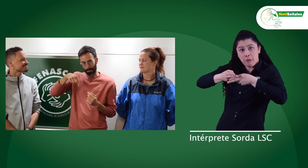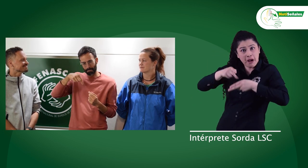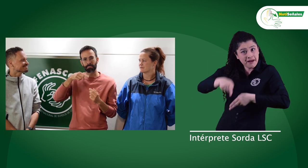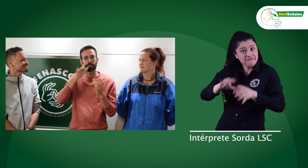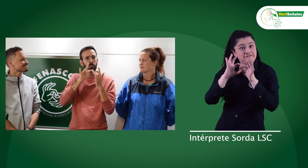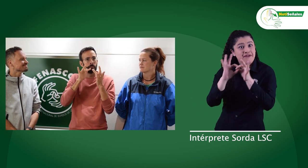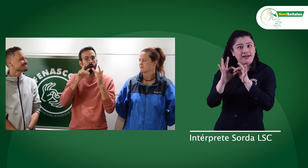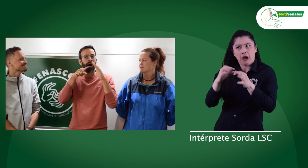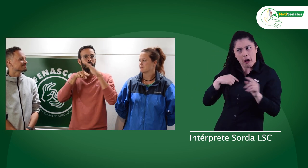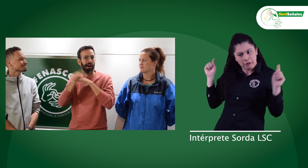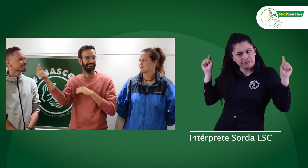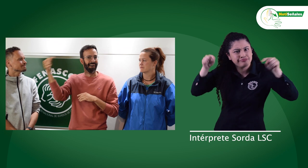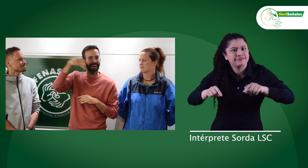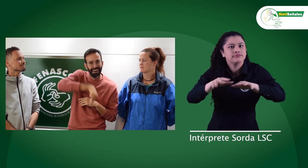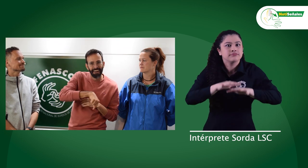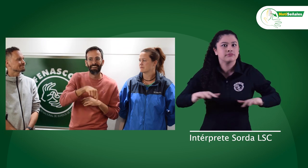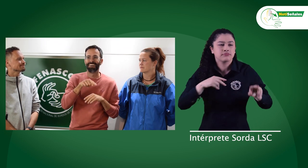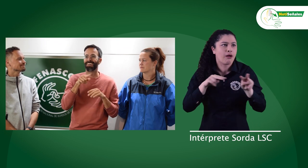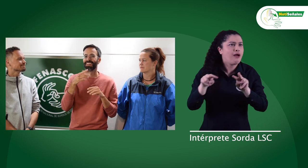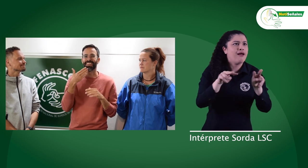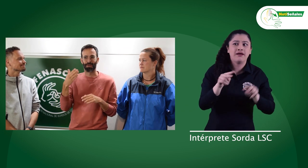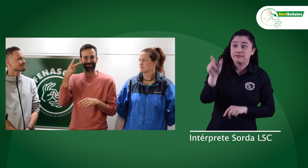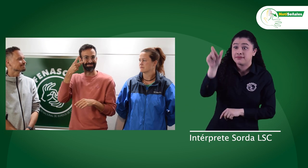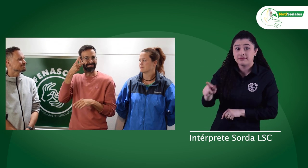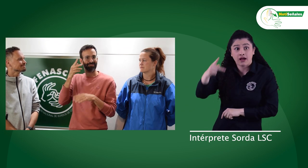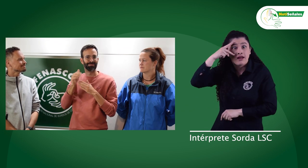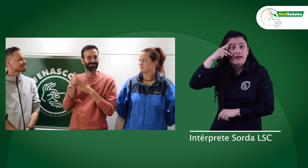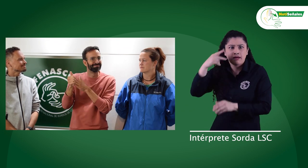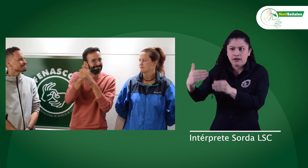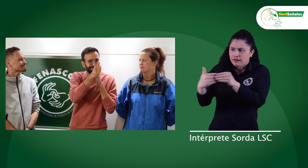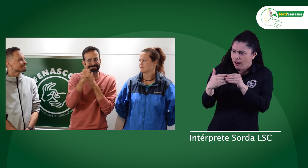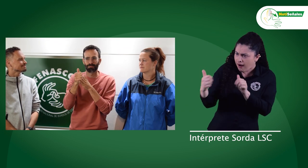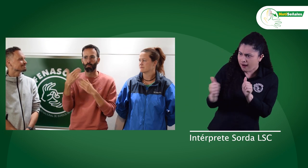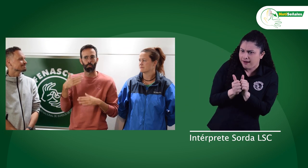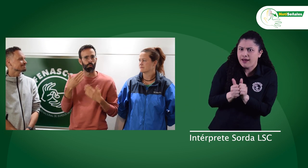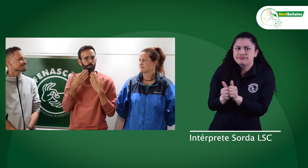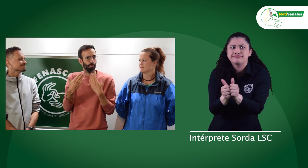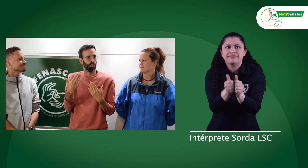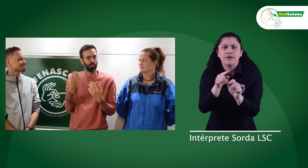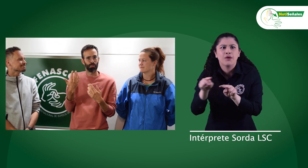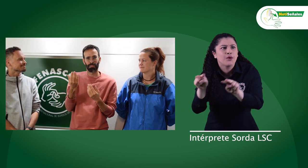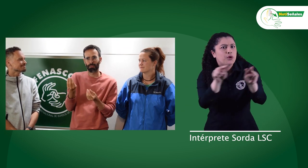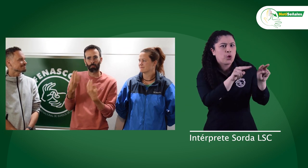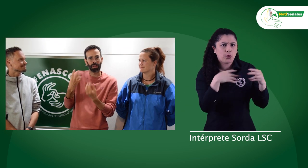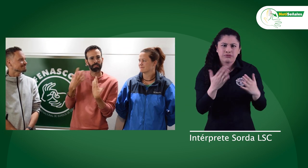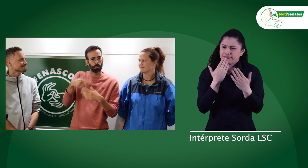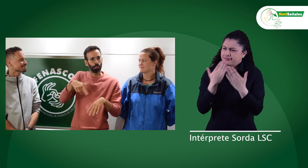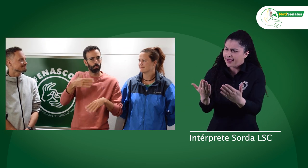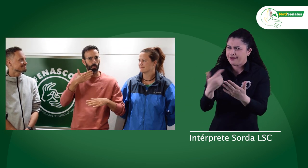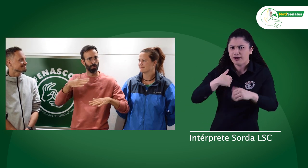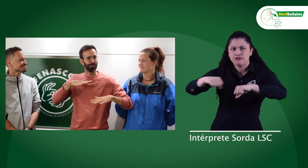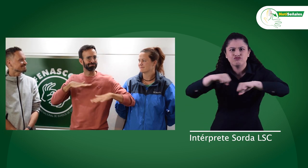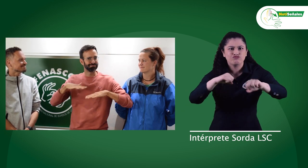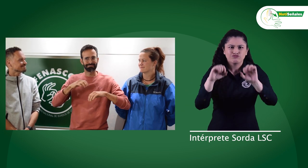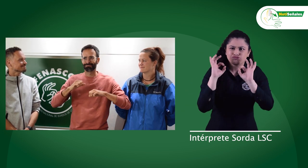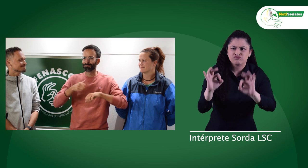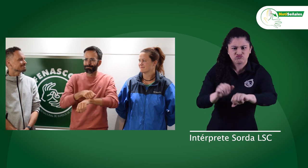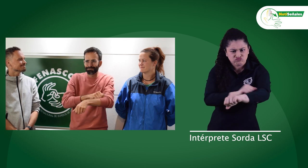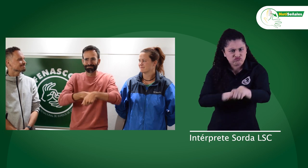Nos dieron el nombre y la dirección, llegamos acá y Erika nos recibió y nos guió. Le agradecemos lo atenta